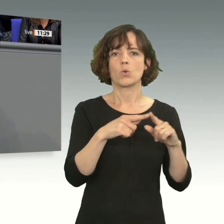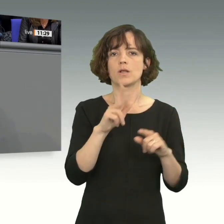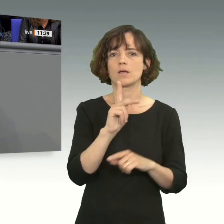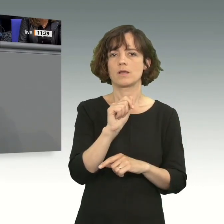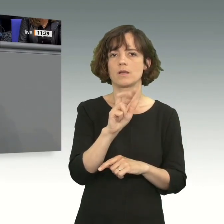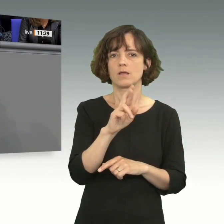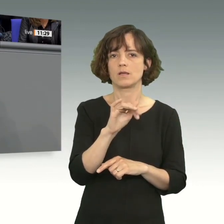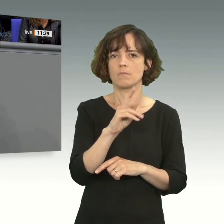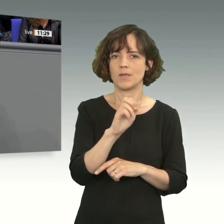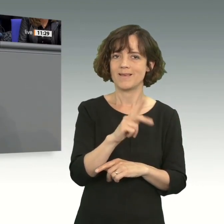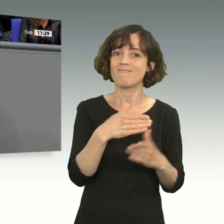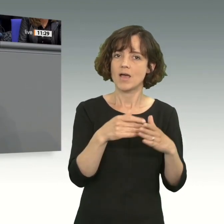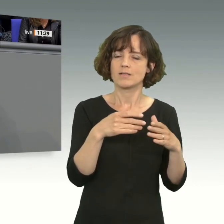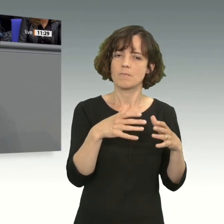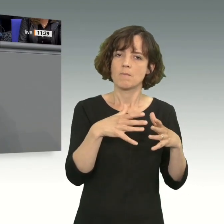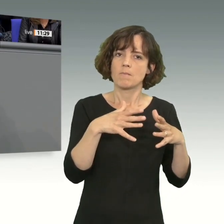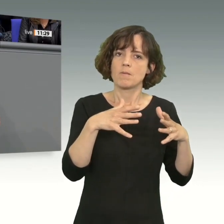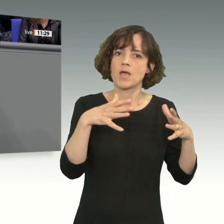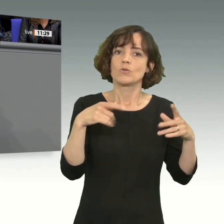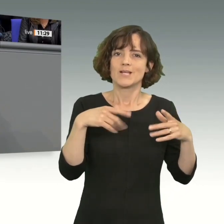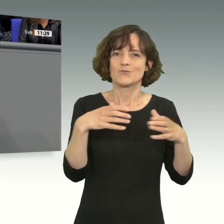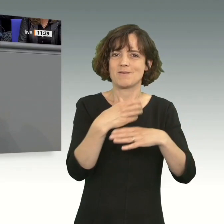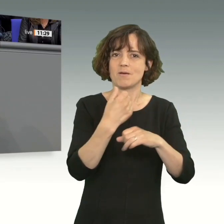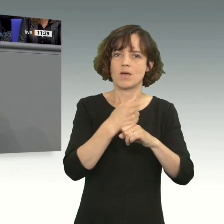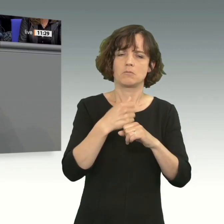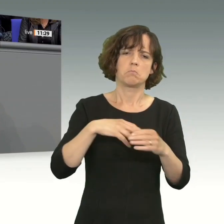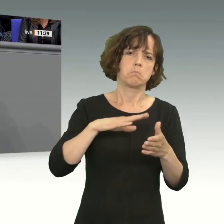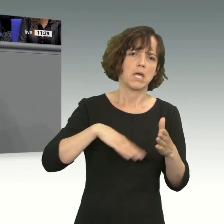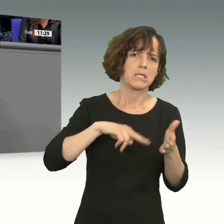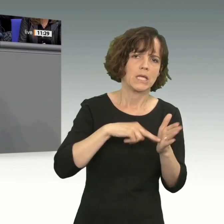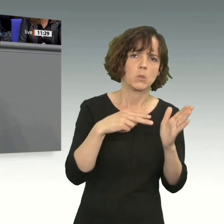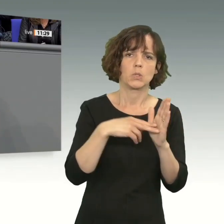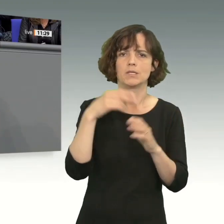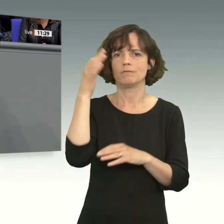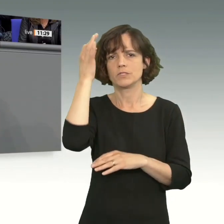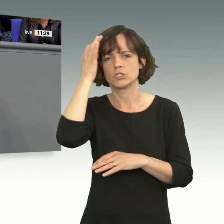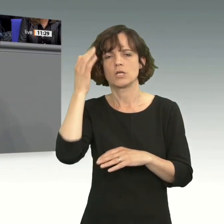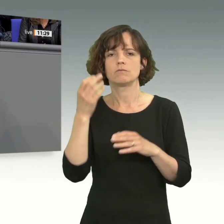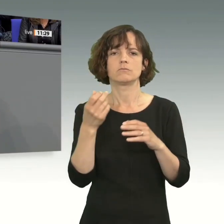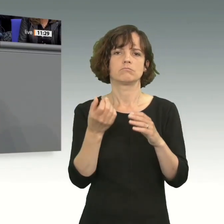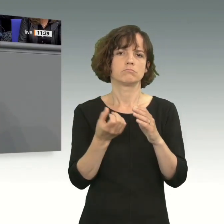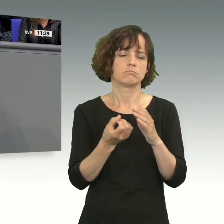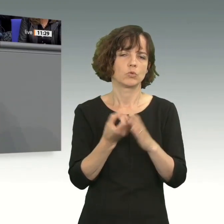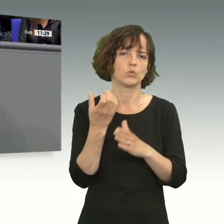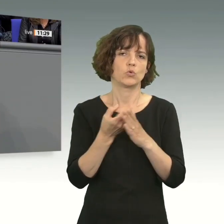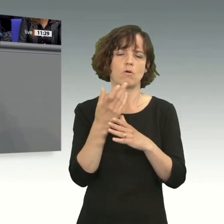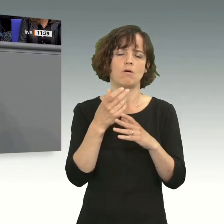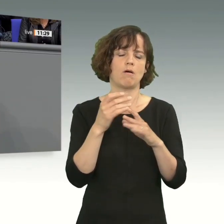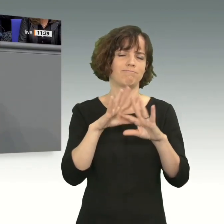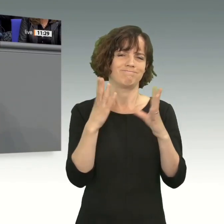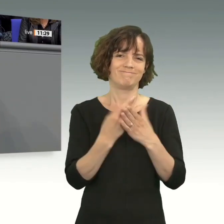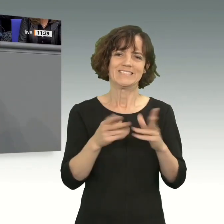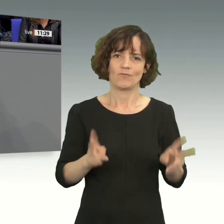ausbauen und so die Zusammenarbeit in den Bereichen wie Wissenschaft, Technologie, Bildung und Kultur fördern. Wir wollen die